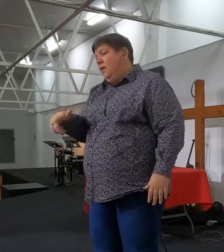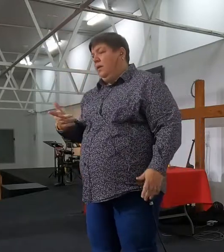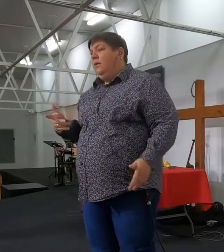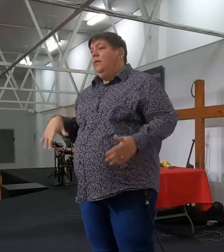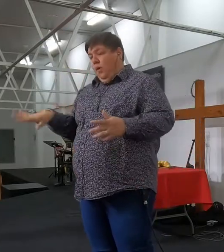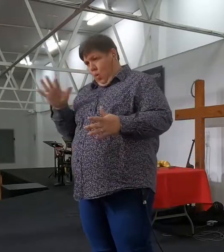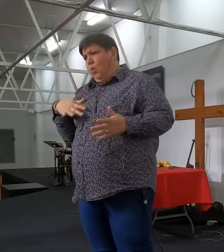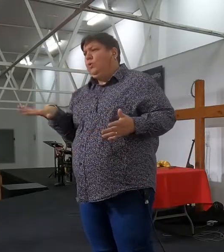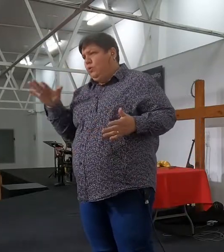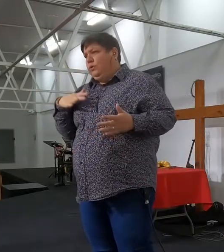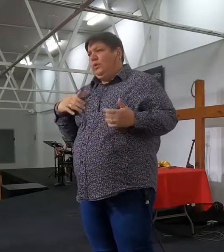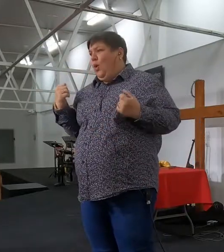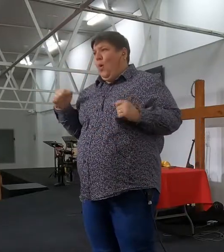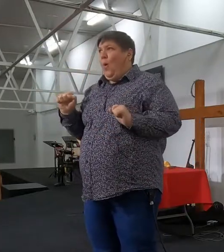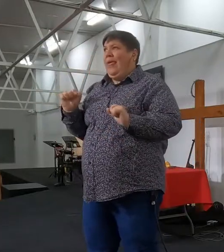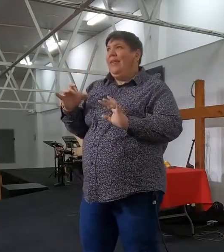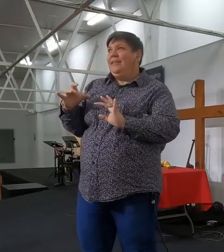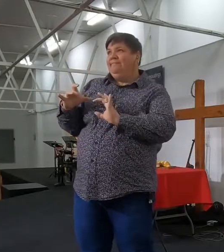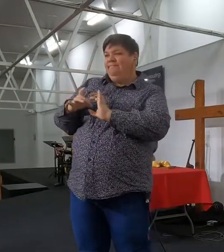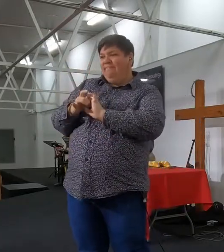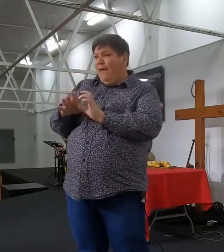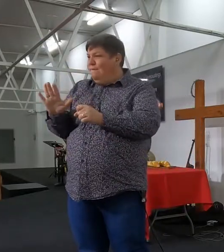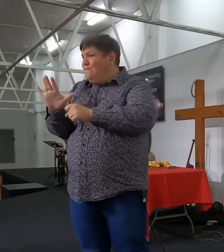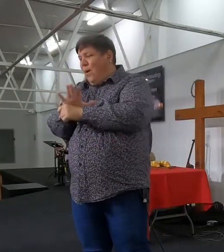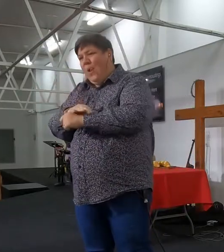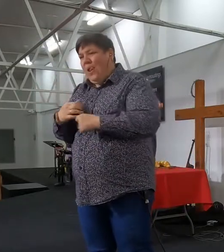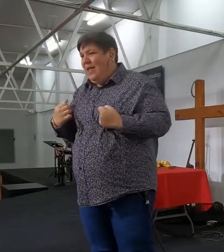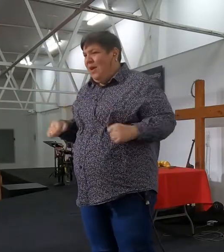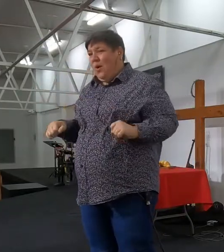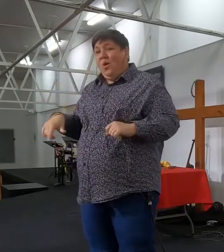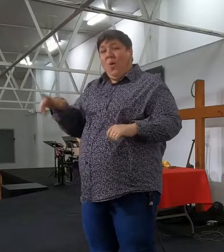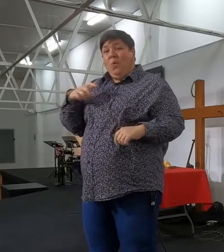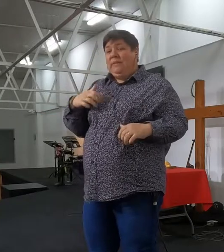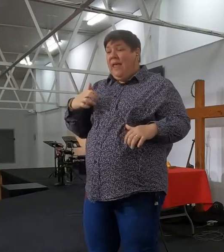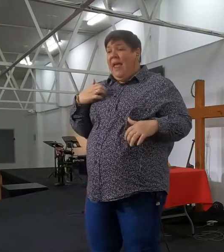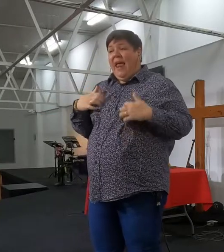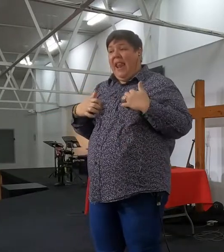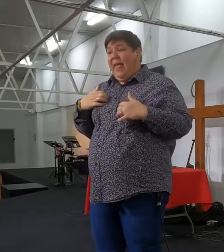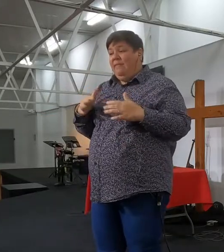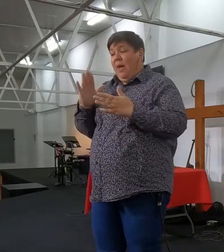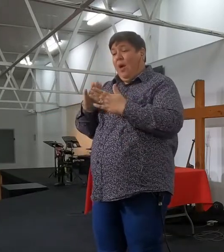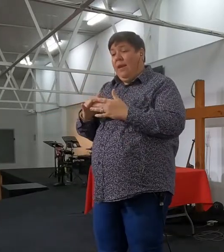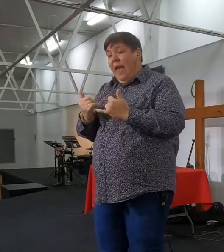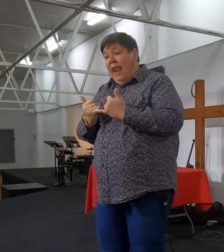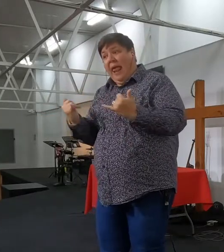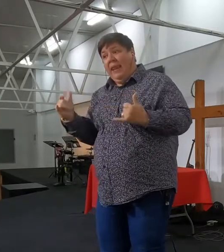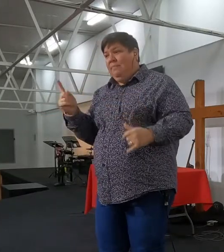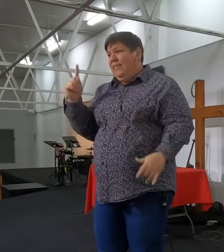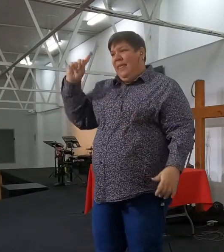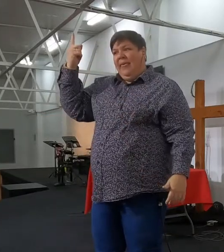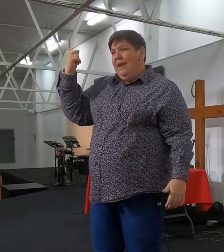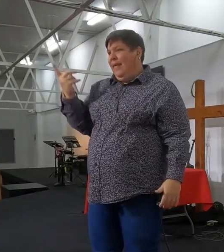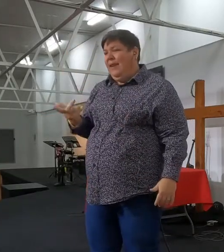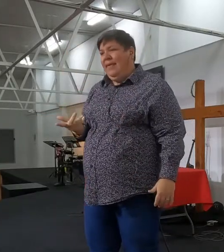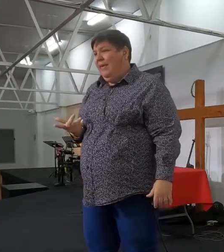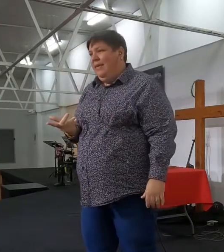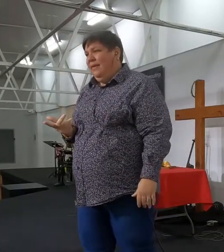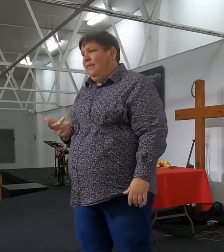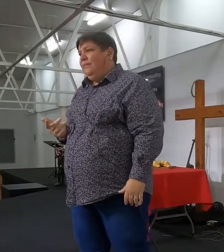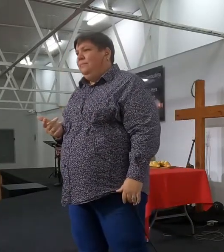jou wat nog nie aan die Heere Jezus behoort nie. Die deel van my en jou leven wat nog nie in lijn is met die woord van die Heere nie. Wat maak het ek ander